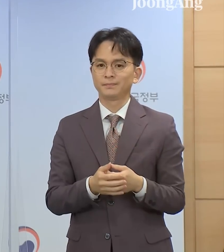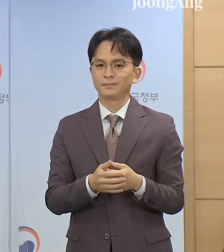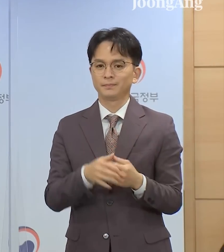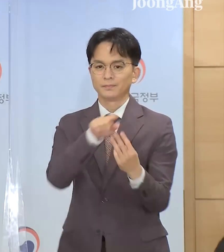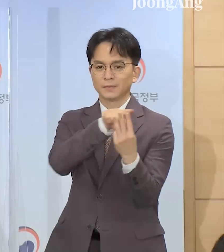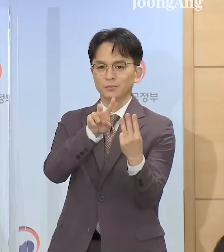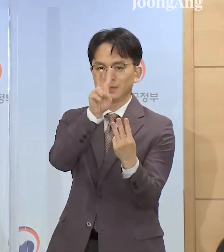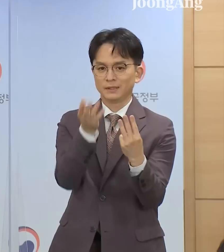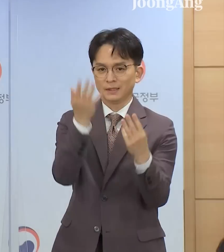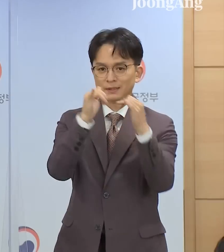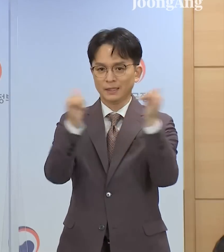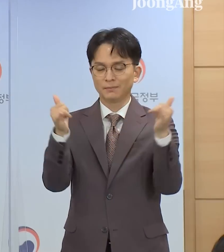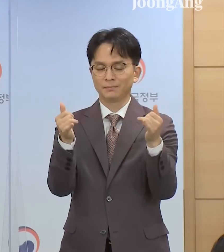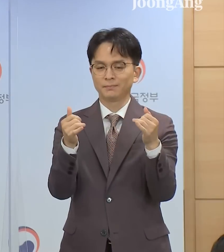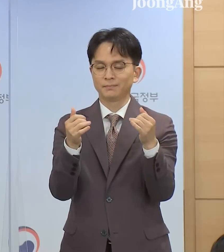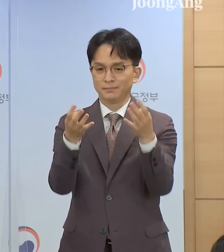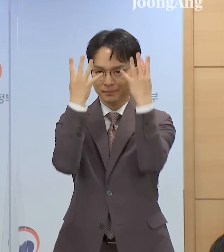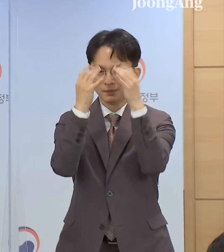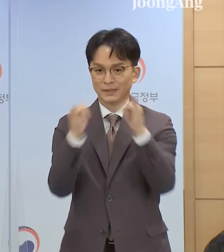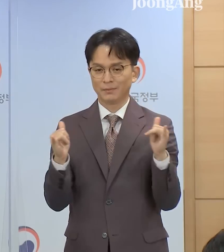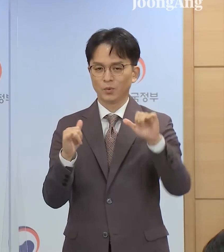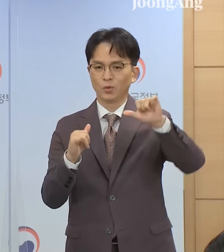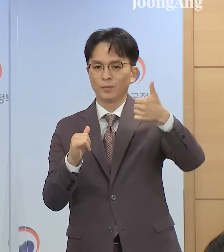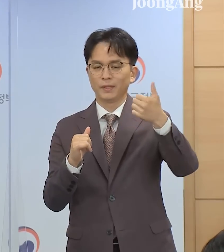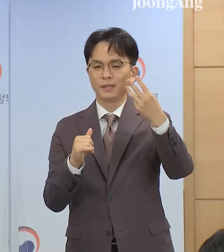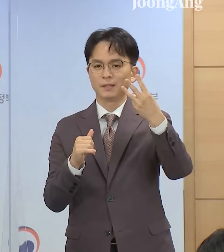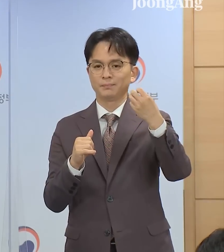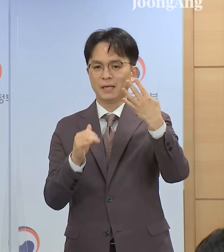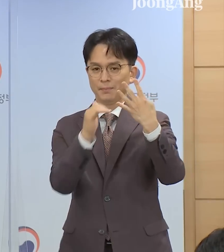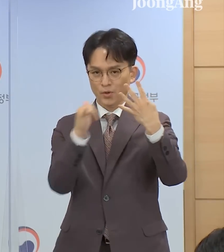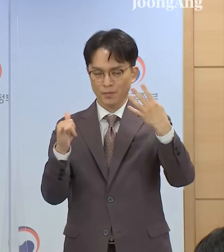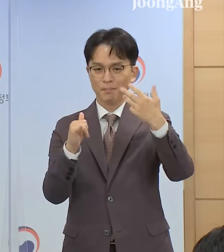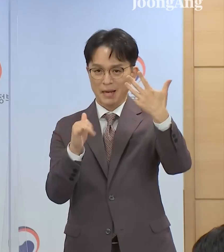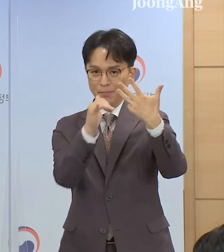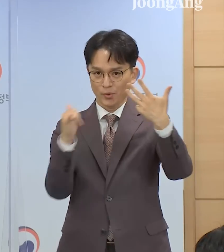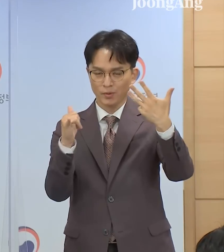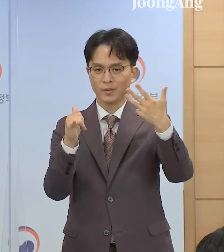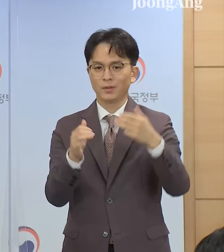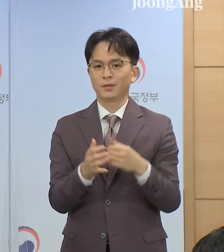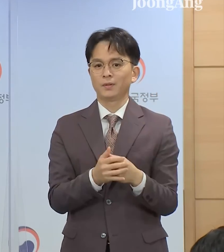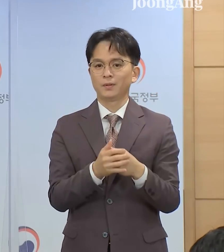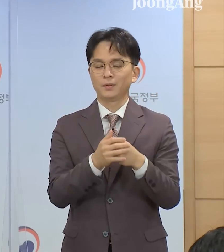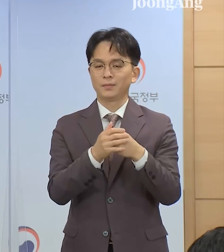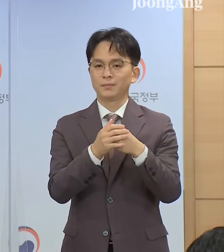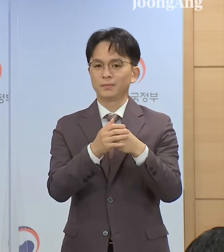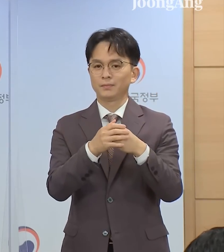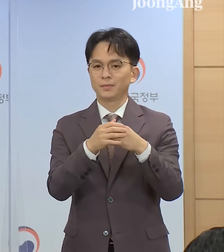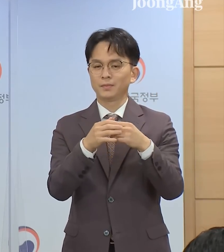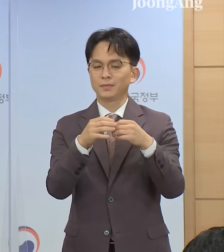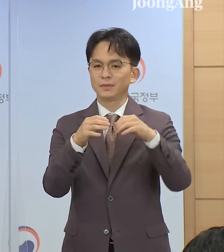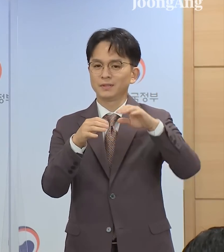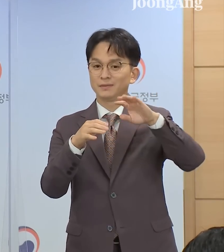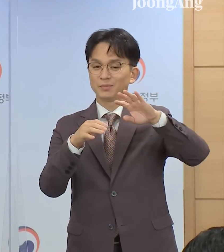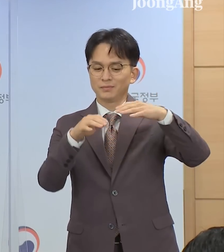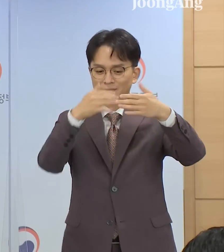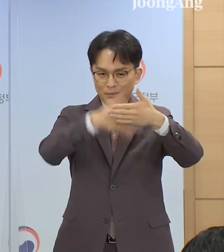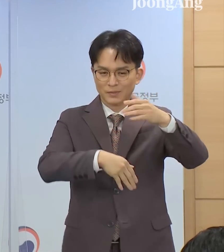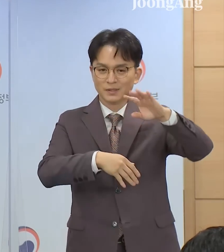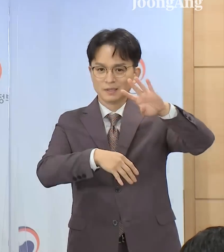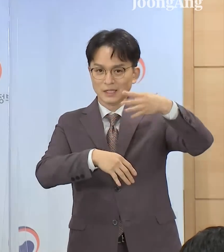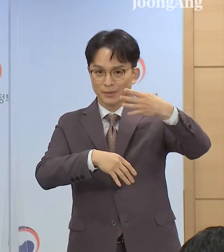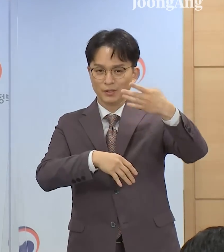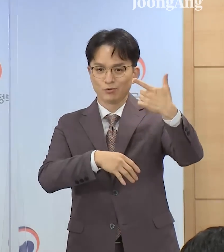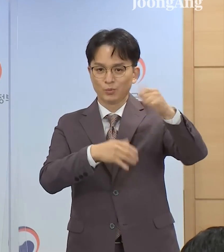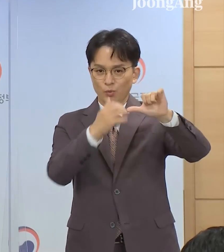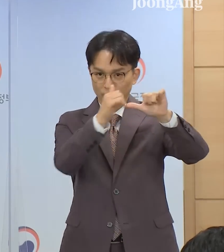복역한 538명에 대하여는 형집행률의 정도에 따라서 465명은 남은 형의